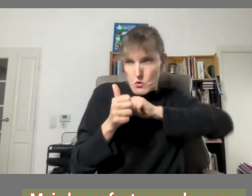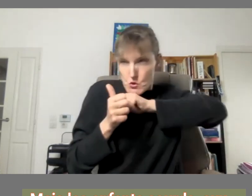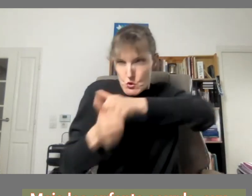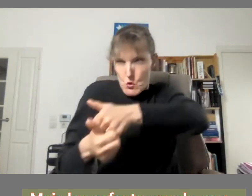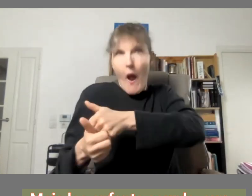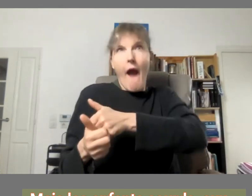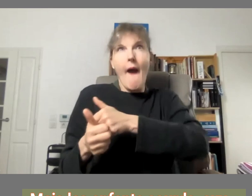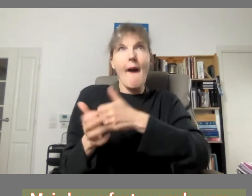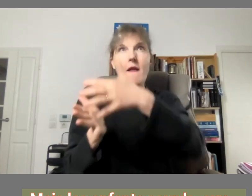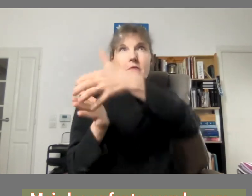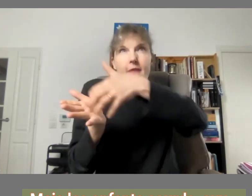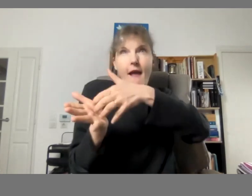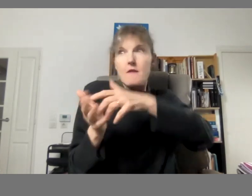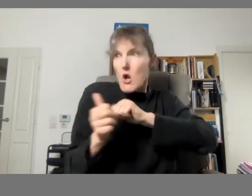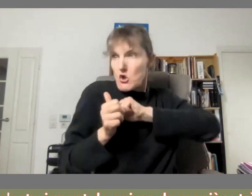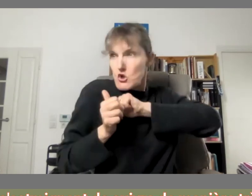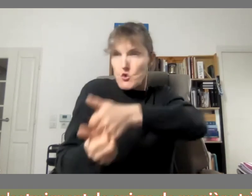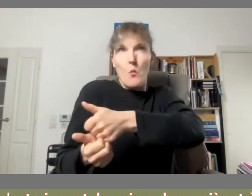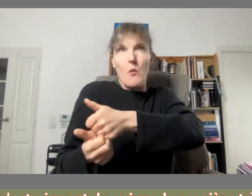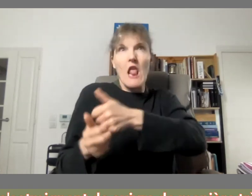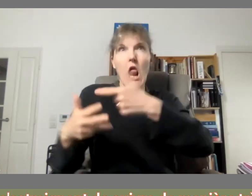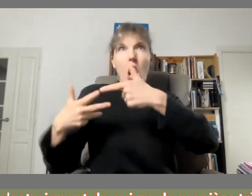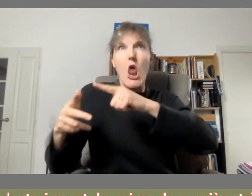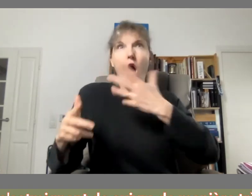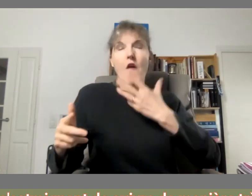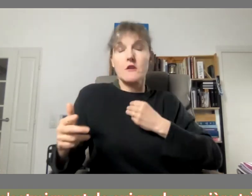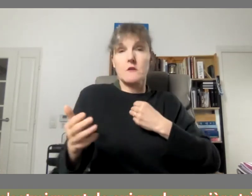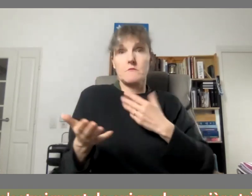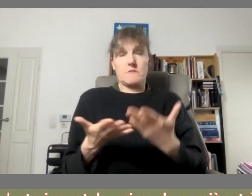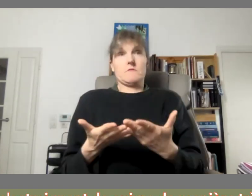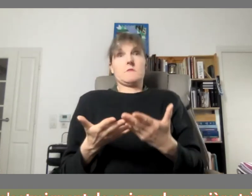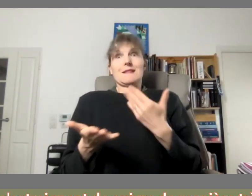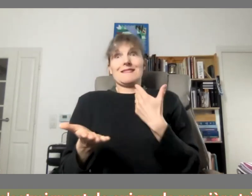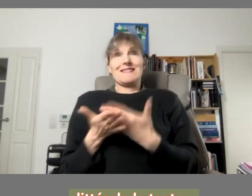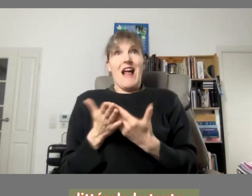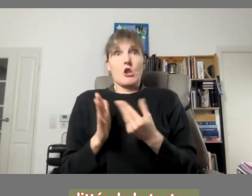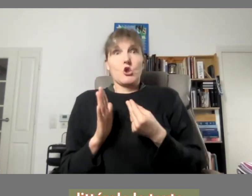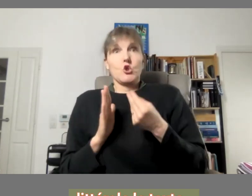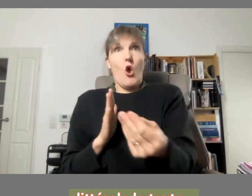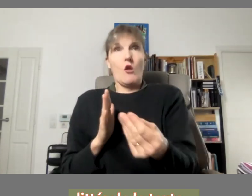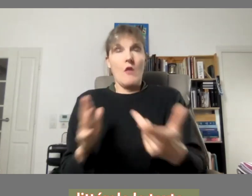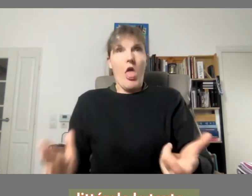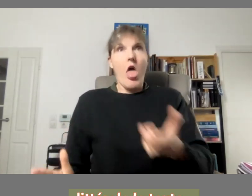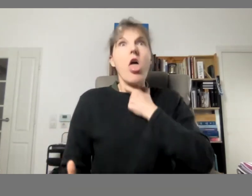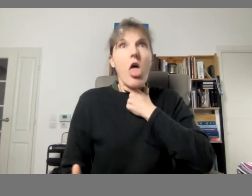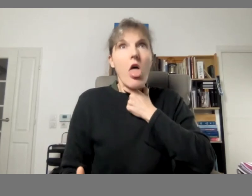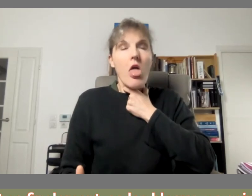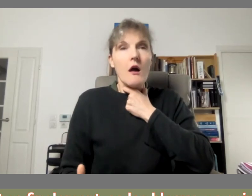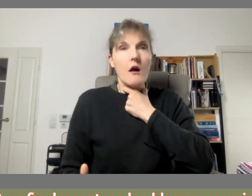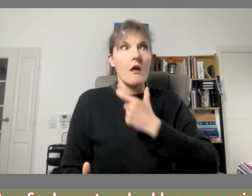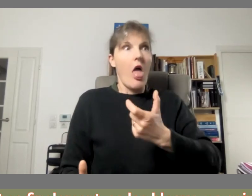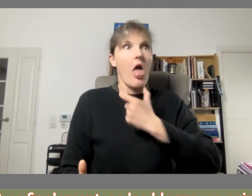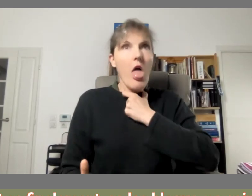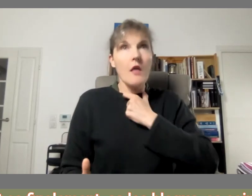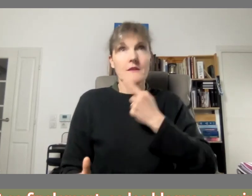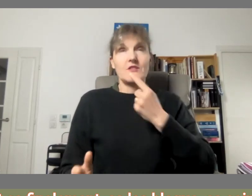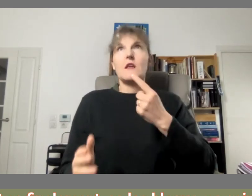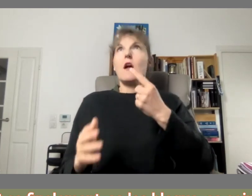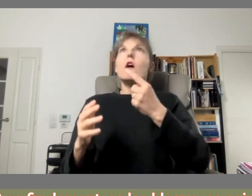sont s'astreignent de suivre de manière très littérale le texte et ça finalement ça les ça